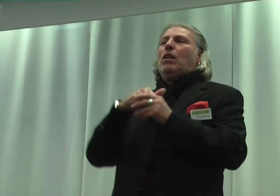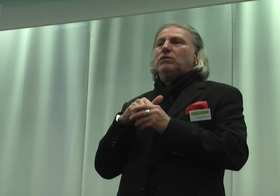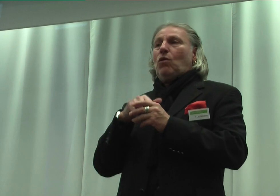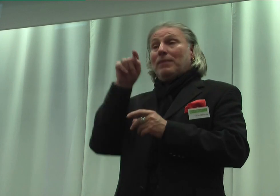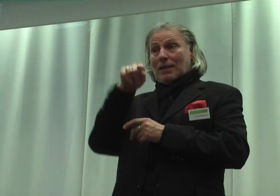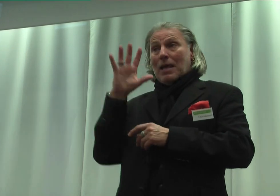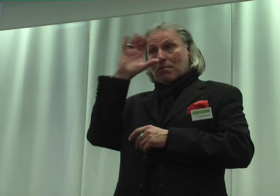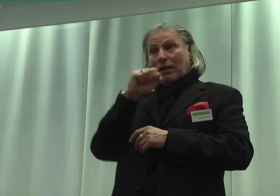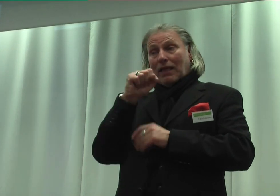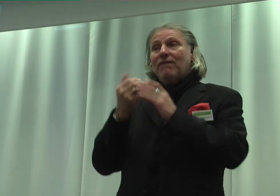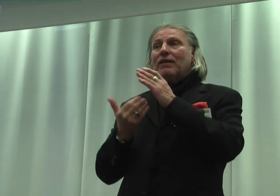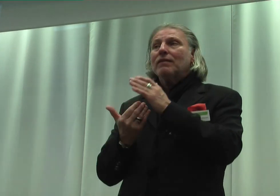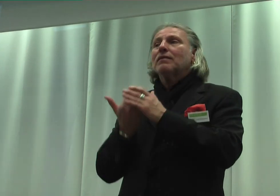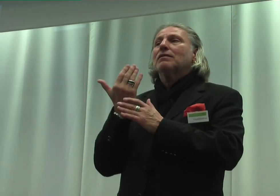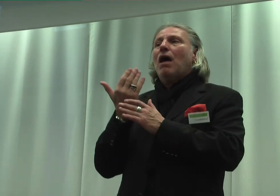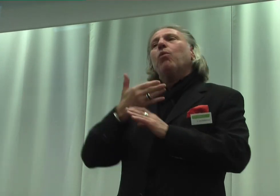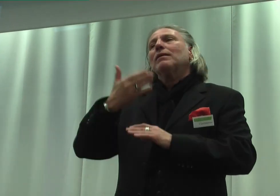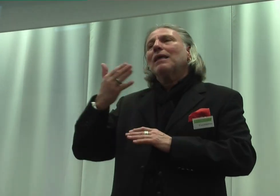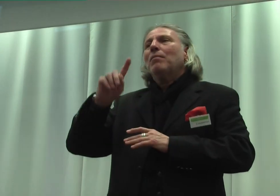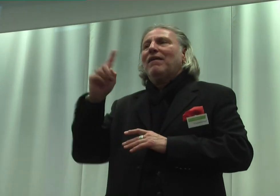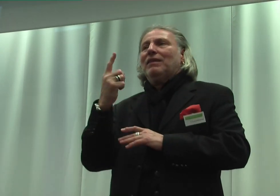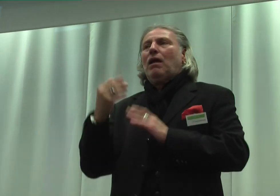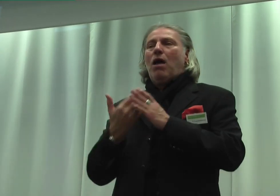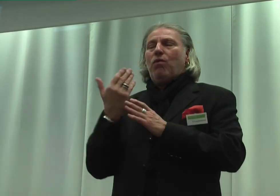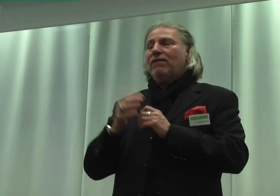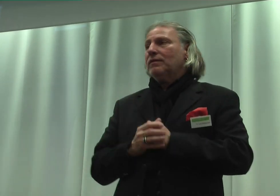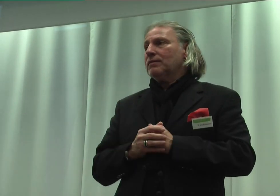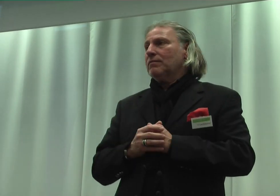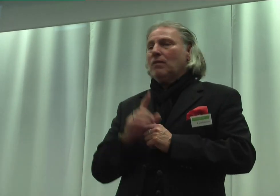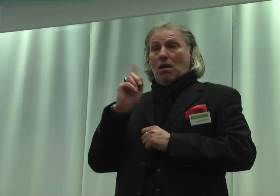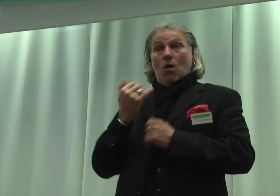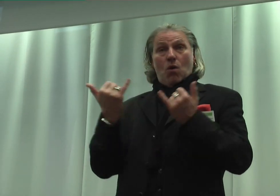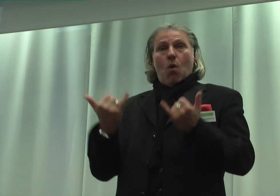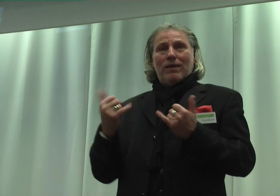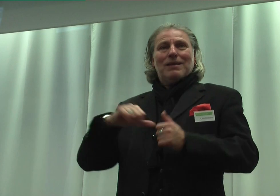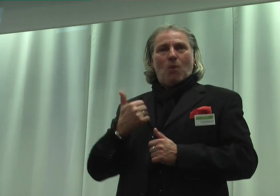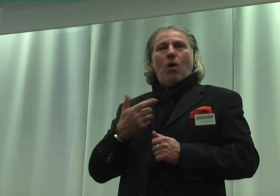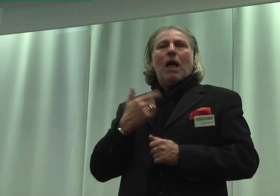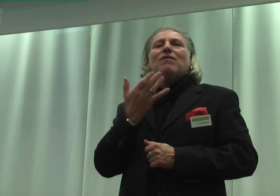taucht ja in meiner Geschichte aus, auch heute Morgen haben wir ihn schon ein Mal gehört.